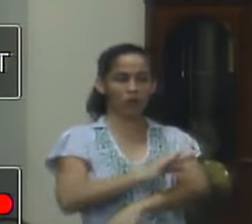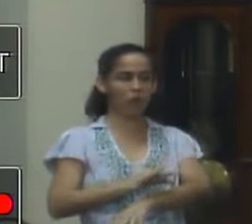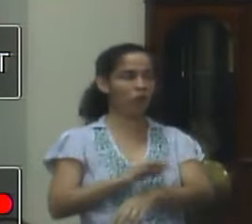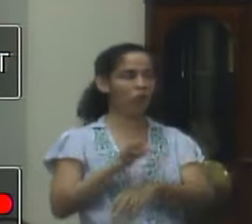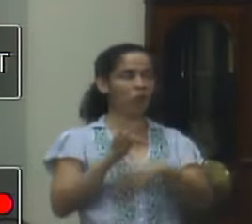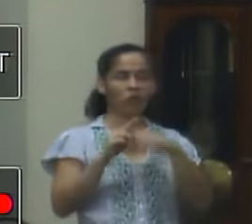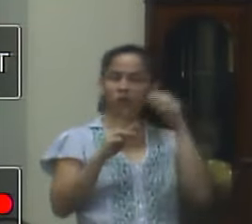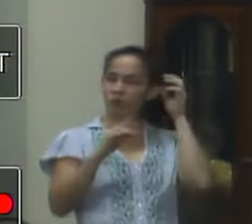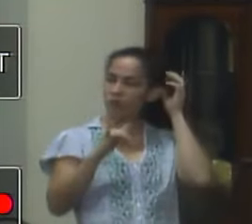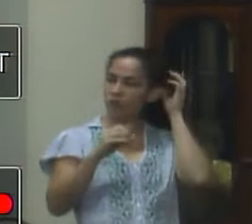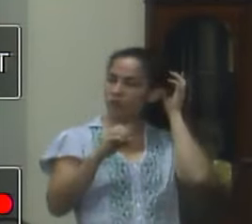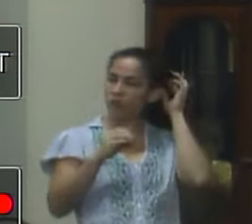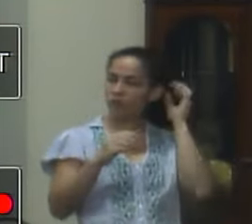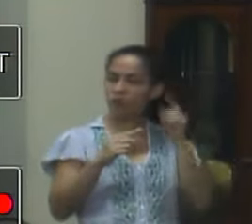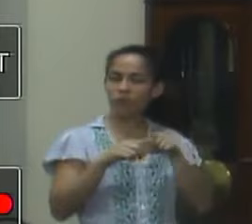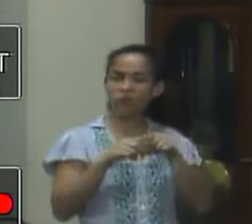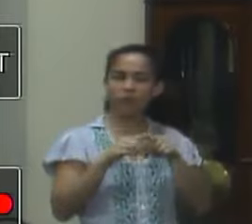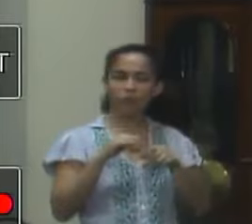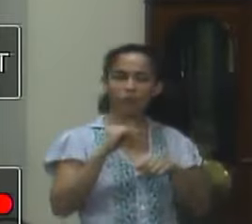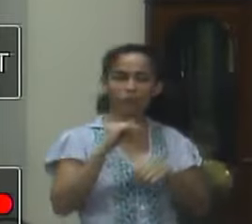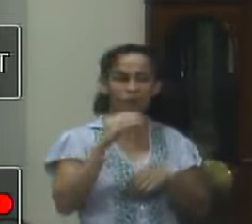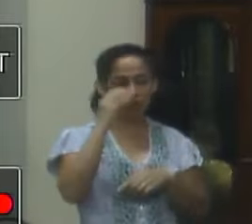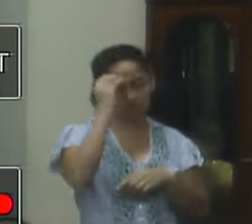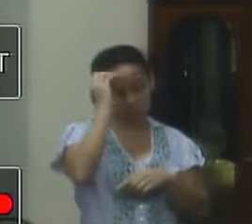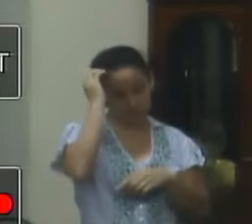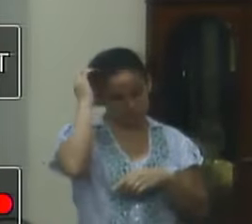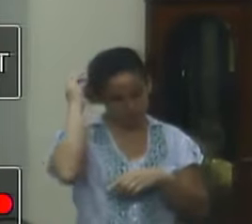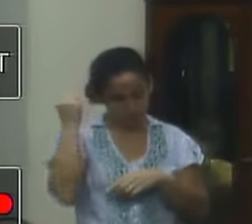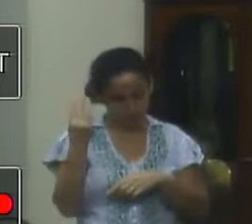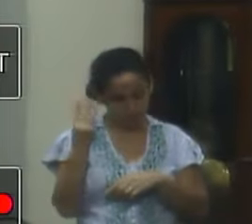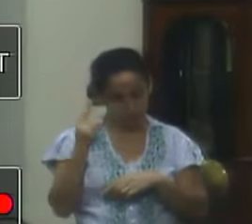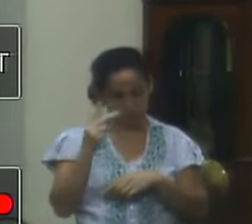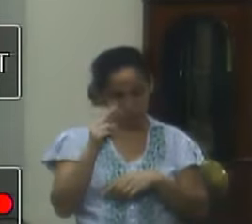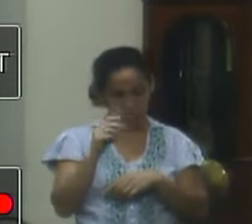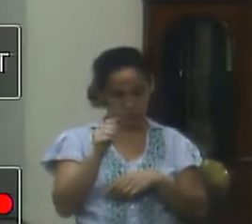do trem de prata para Barão de Paraná aqueles três vagões que estão lá